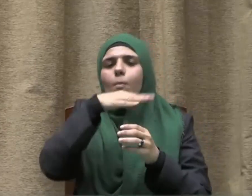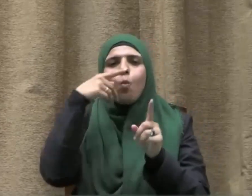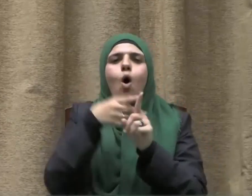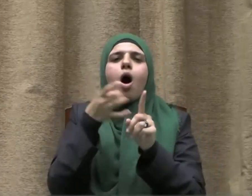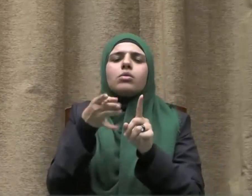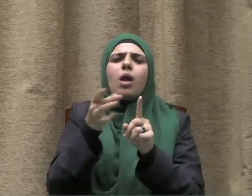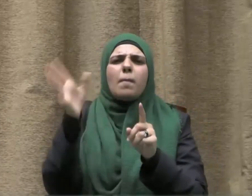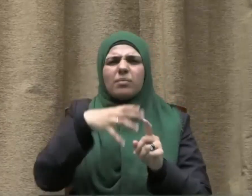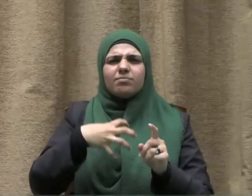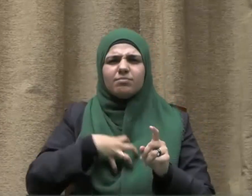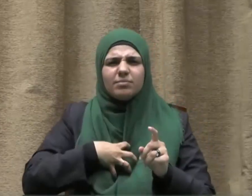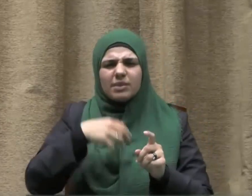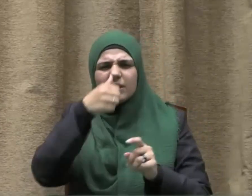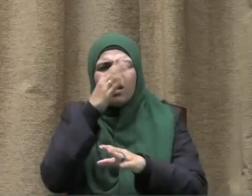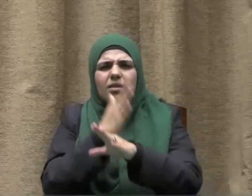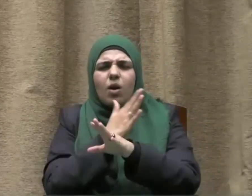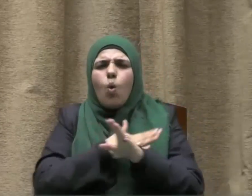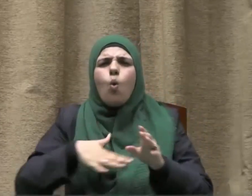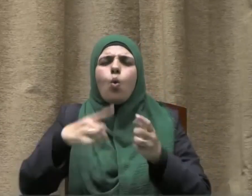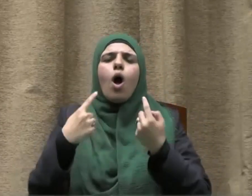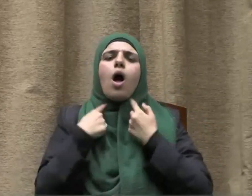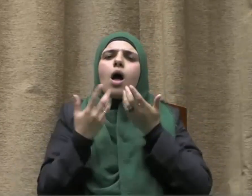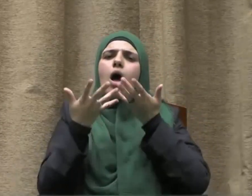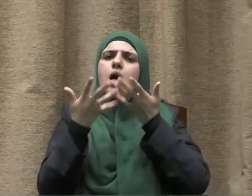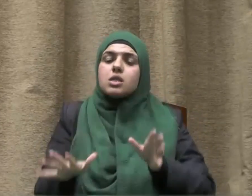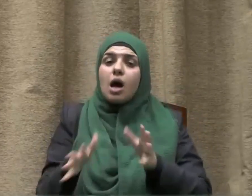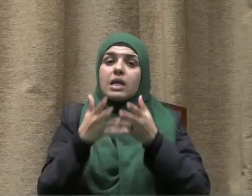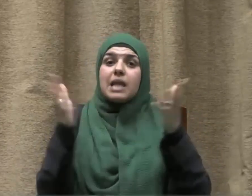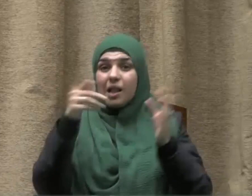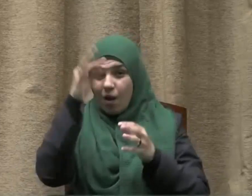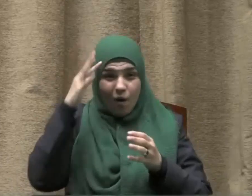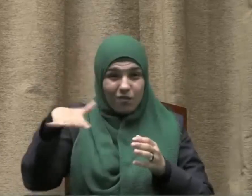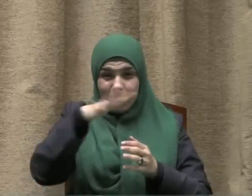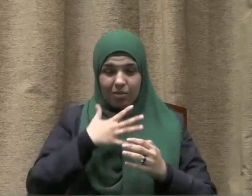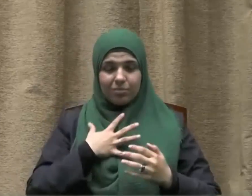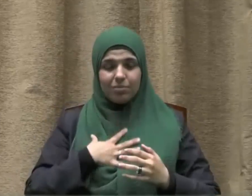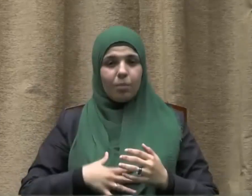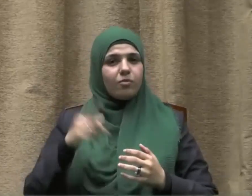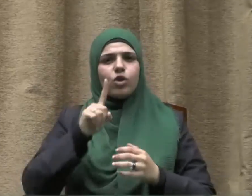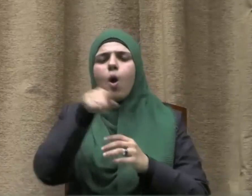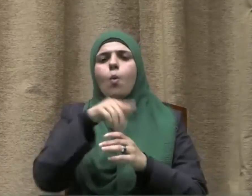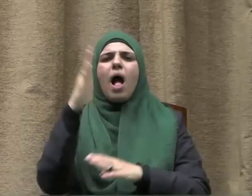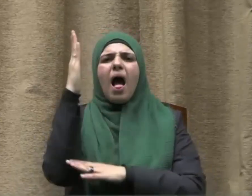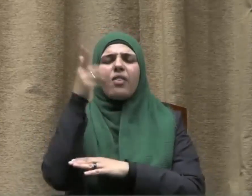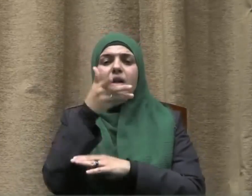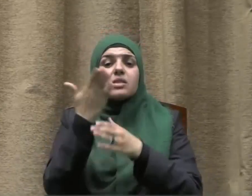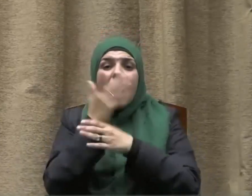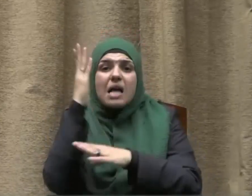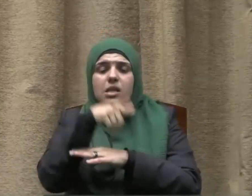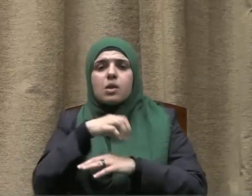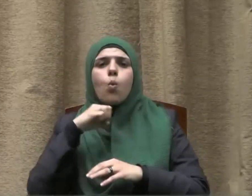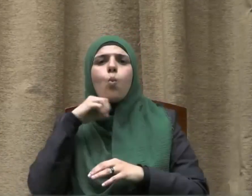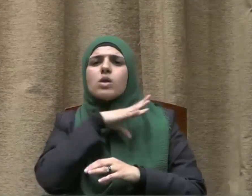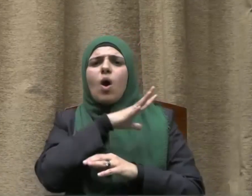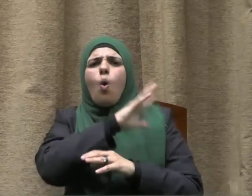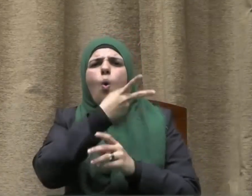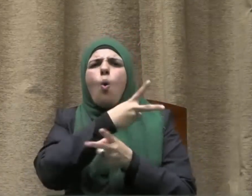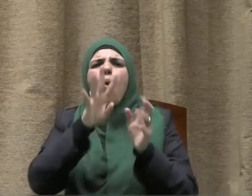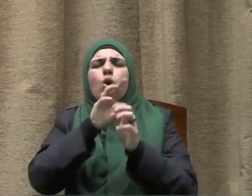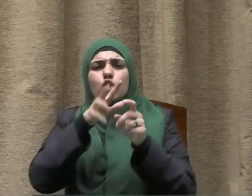وكم جرت على شاربها من بلية ومحنة فهي رأس الرذائل ومفتاح كل